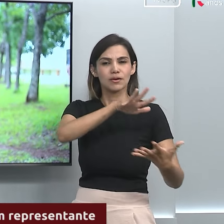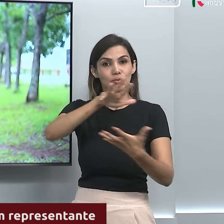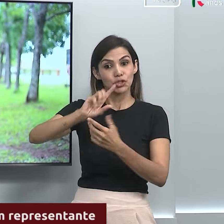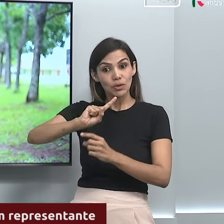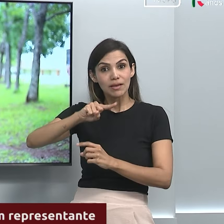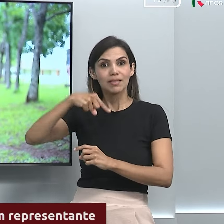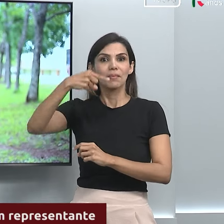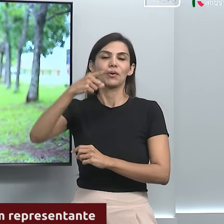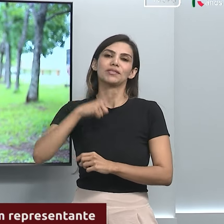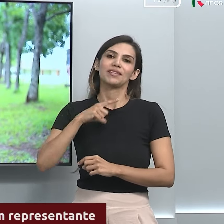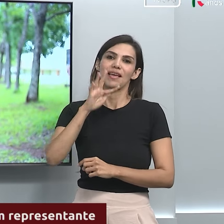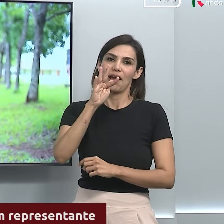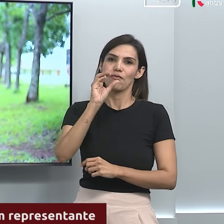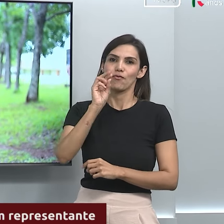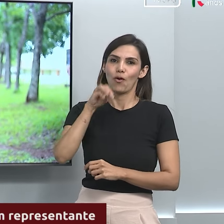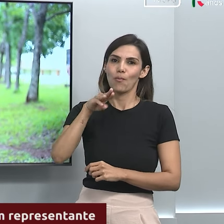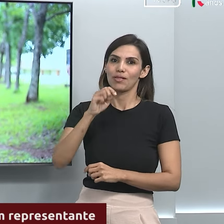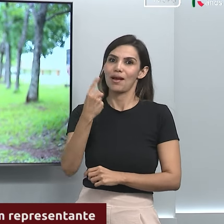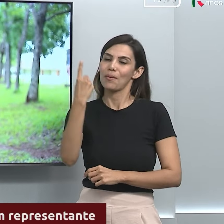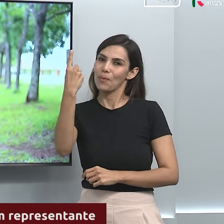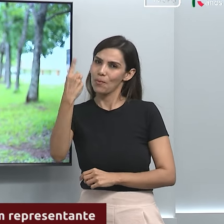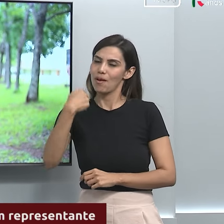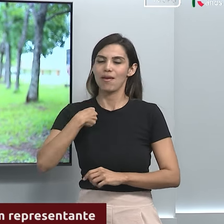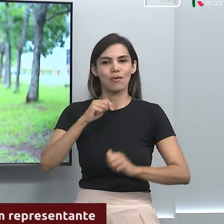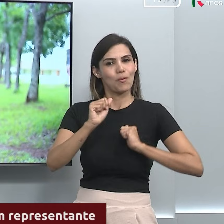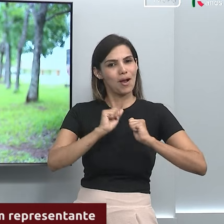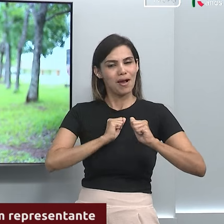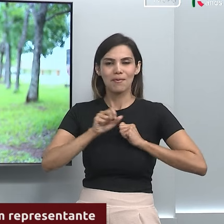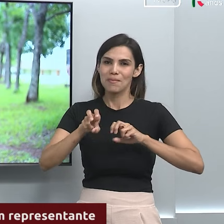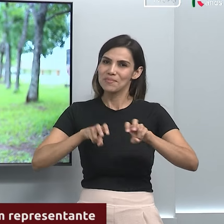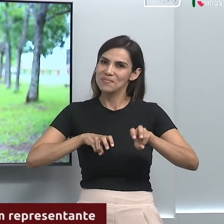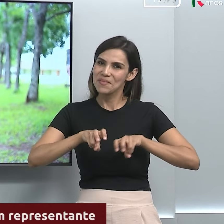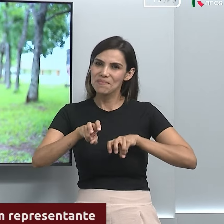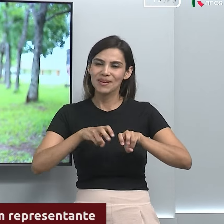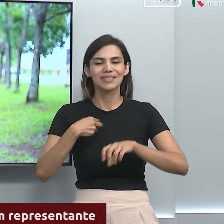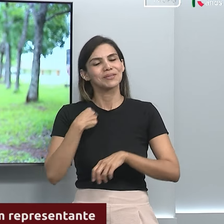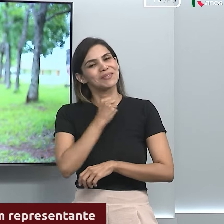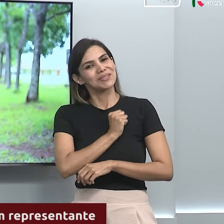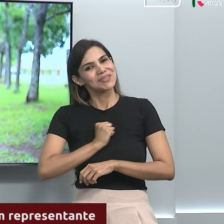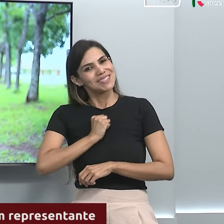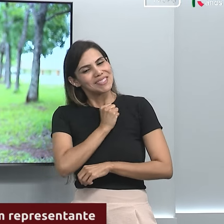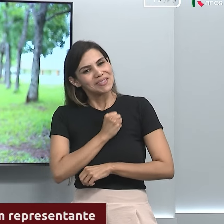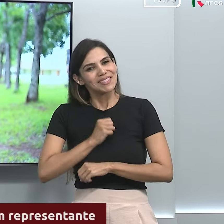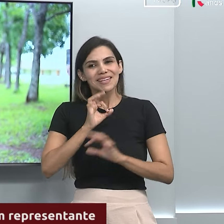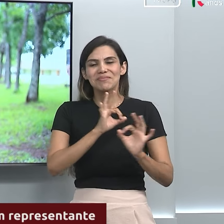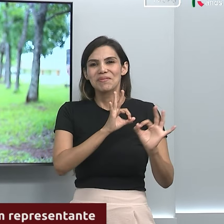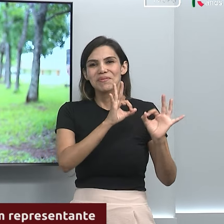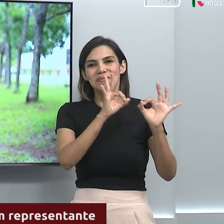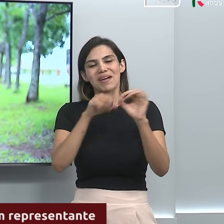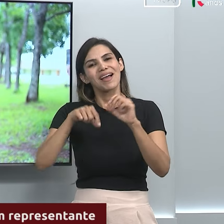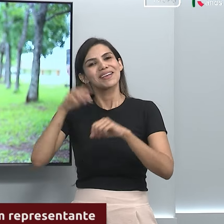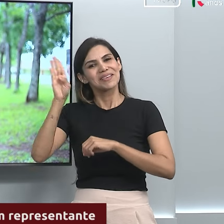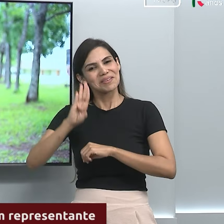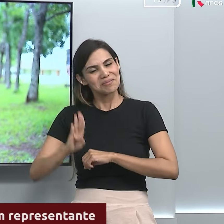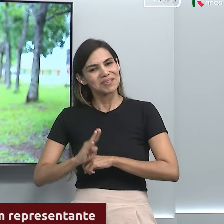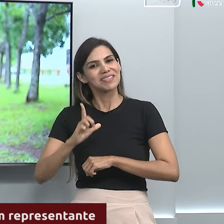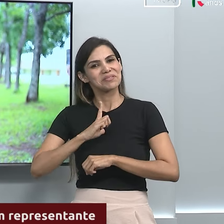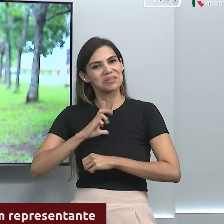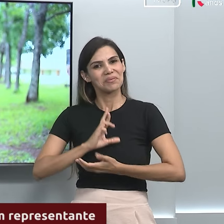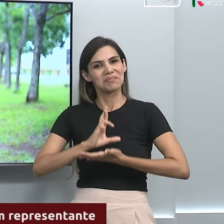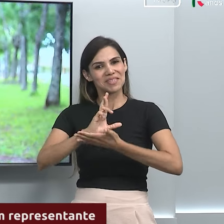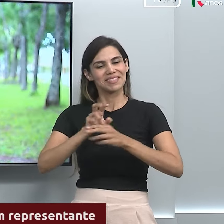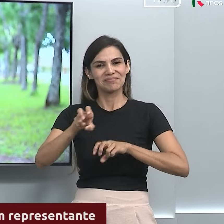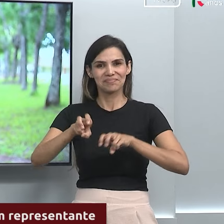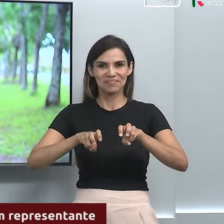Você ficou animado? Eu confesso que sou apaixonado pelo esporte e estava com saudades de ver nosso país sendo representado nas